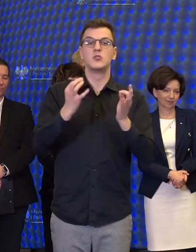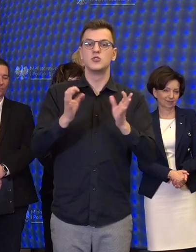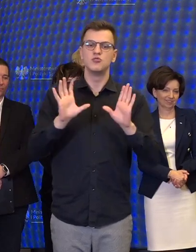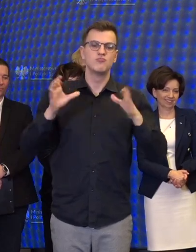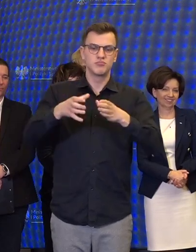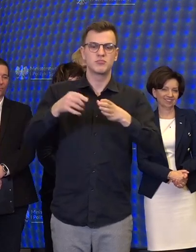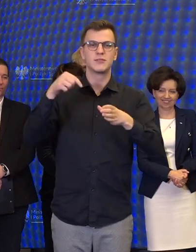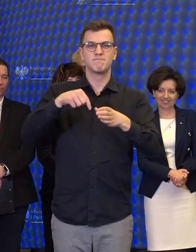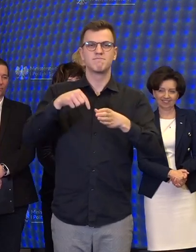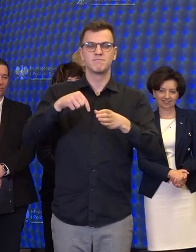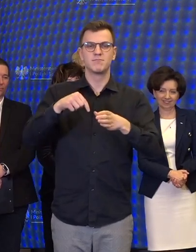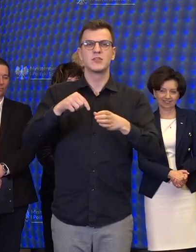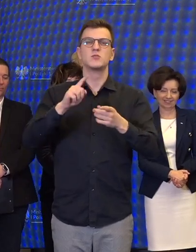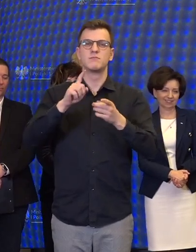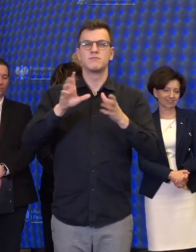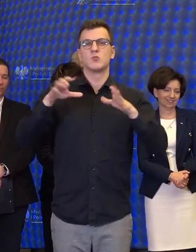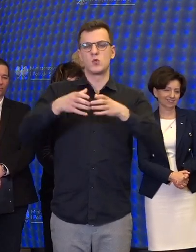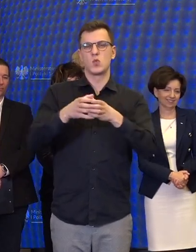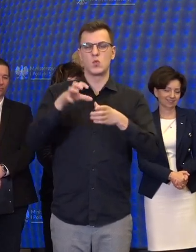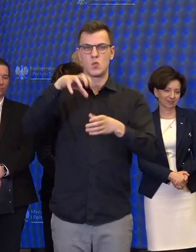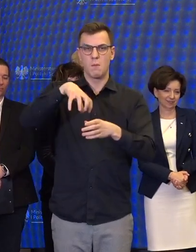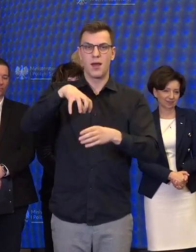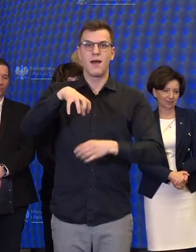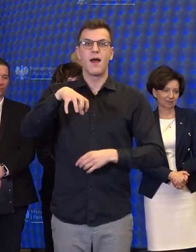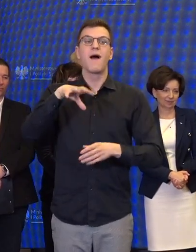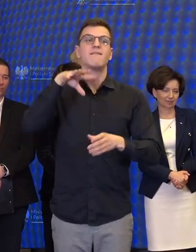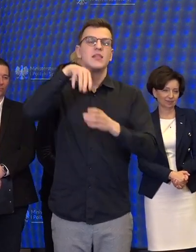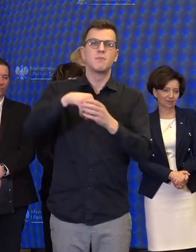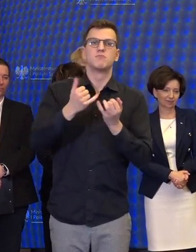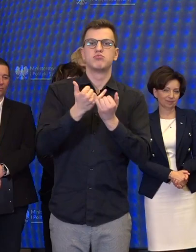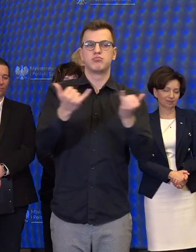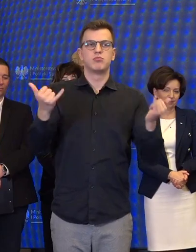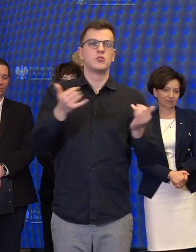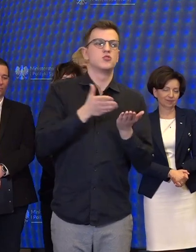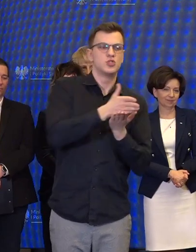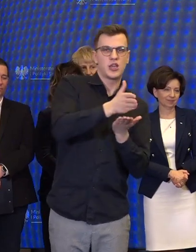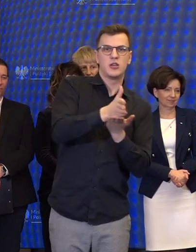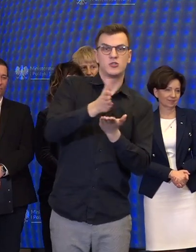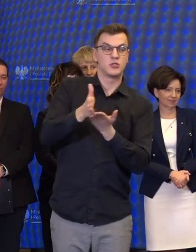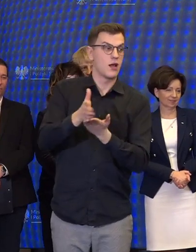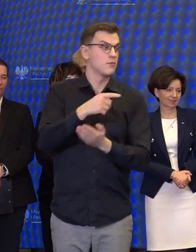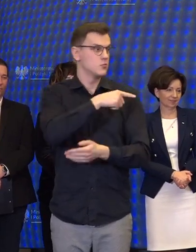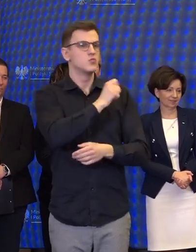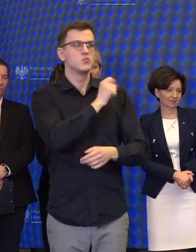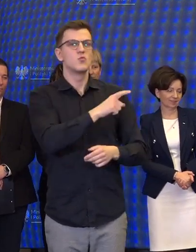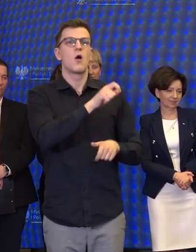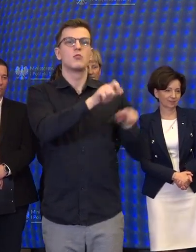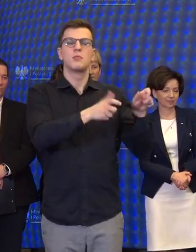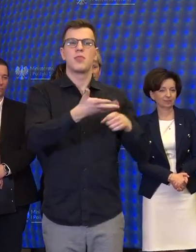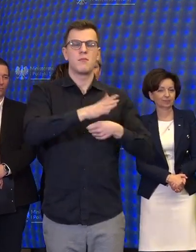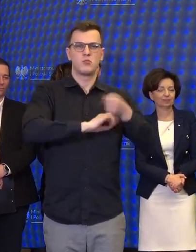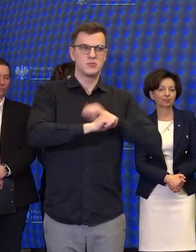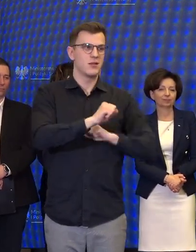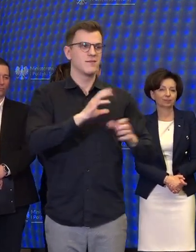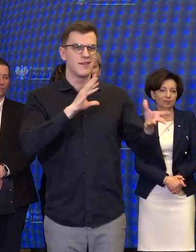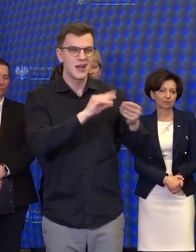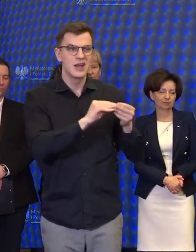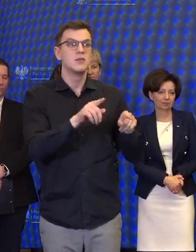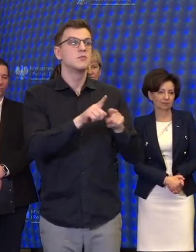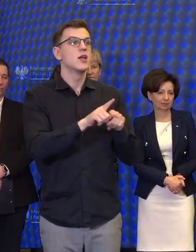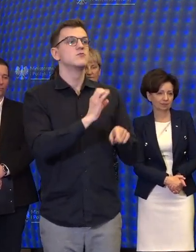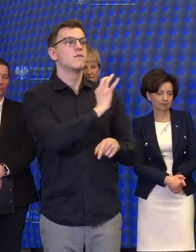apolityczny łączy w sobie kilka bardzo ważnych ścieżek. I o tym warto mówić. Są z nami osoby z niepełnosprawnością. Są z nami